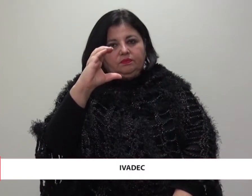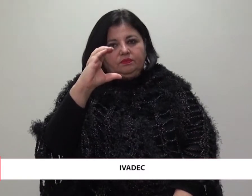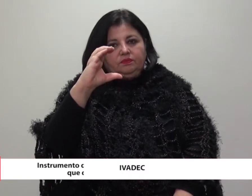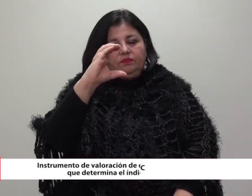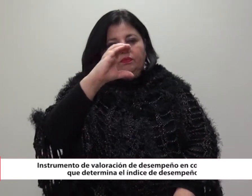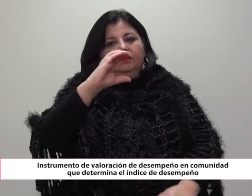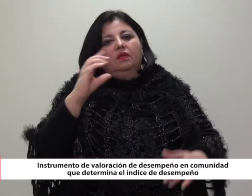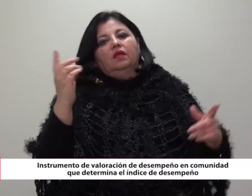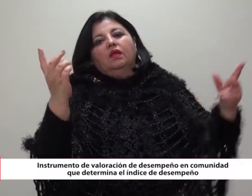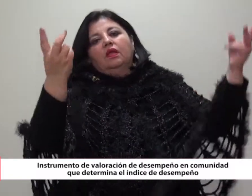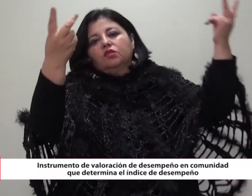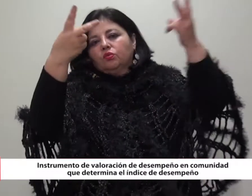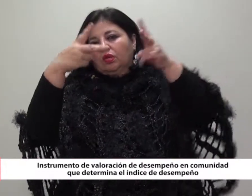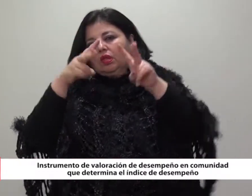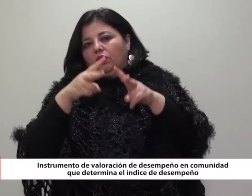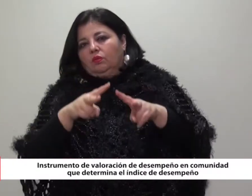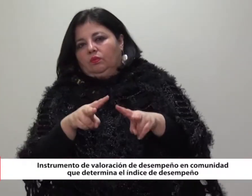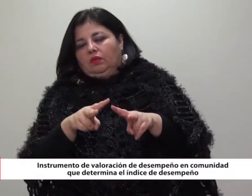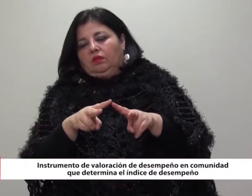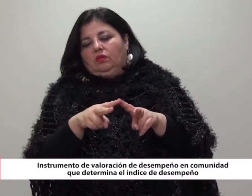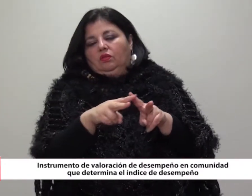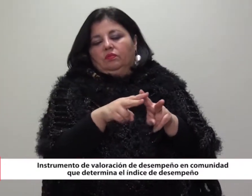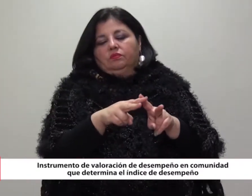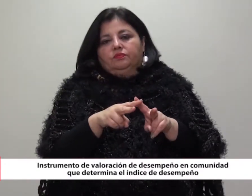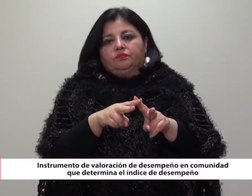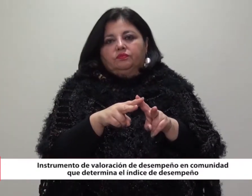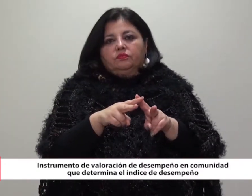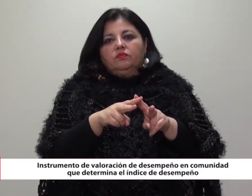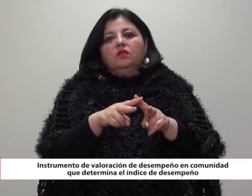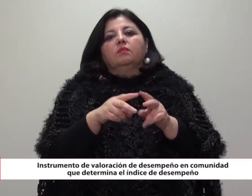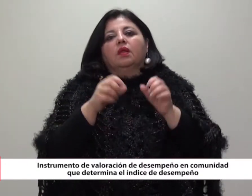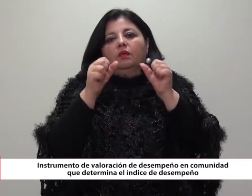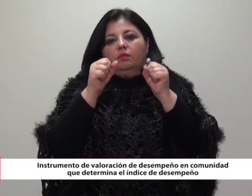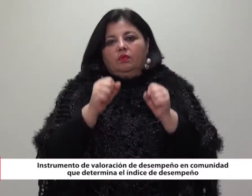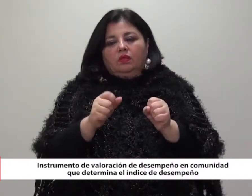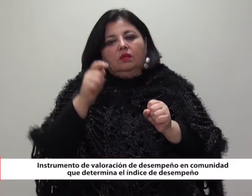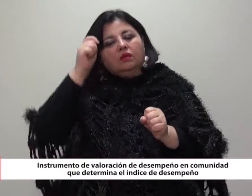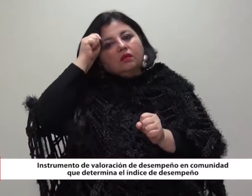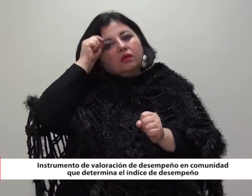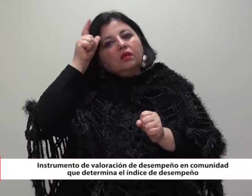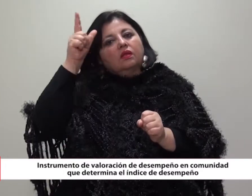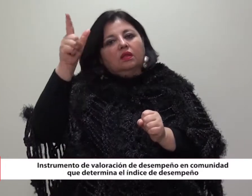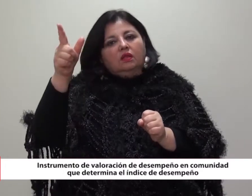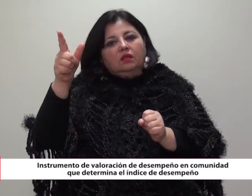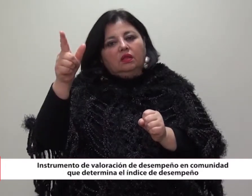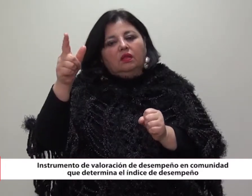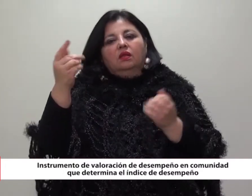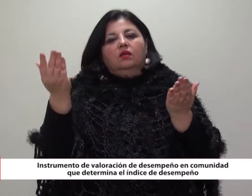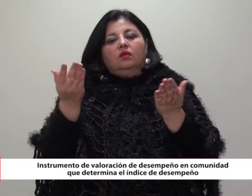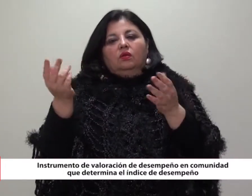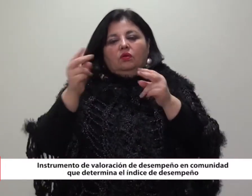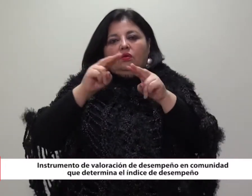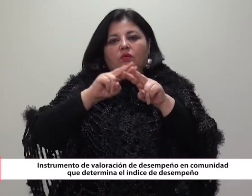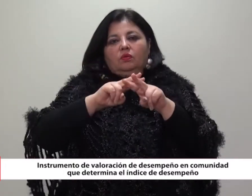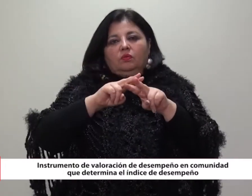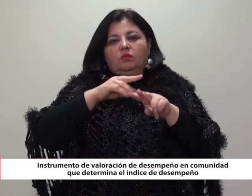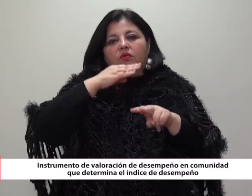Instrumento de Valoración de Desempeño en Comunidad que determina